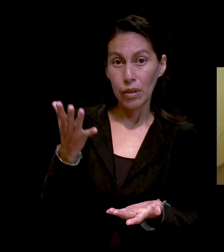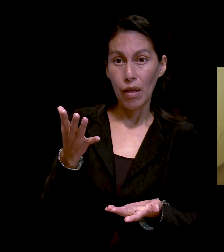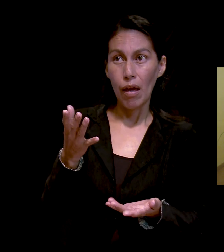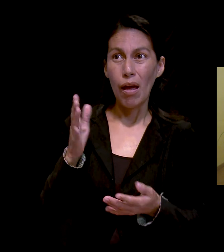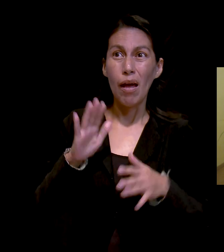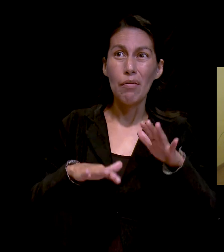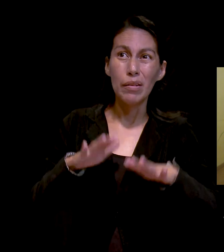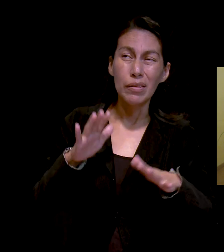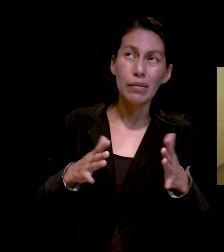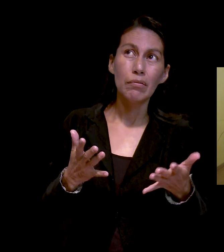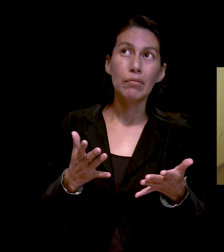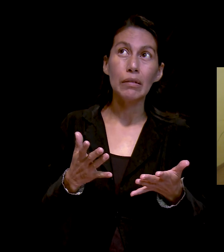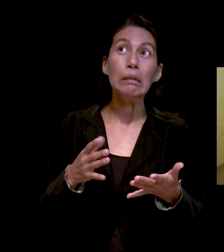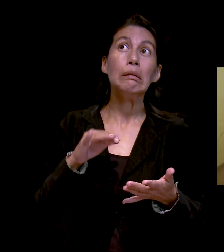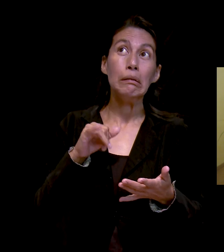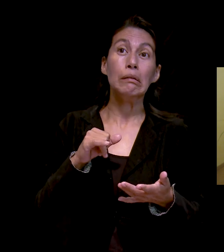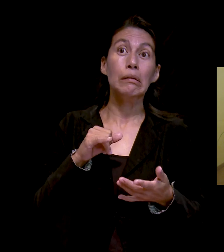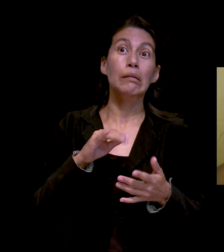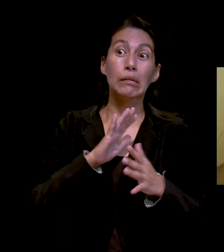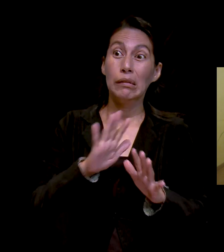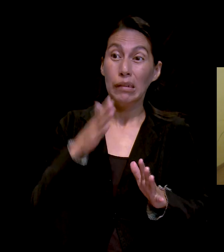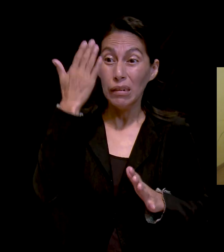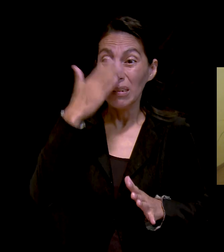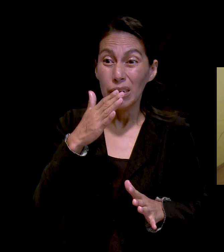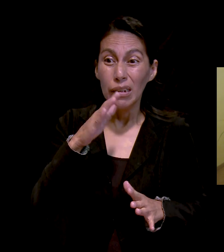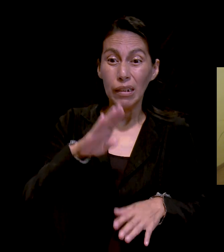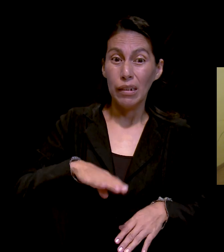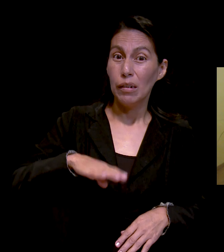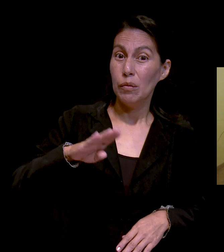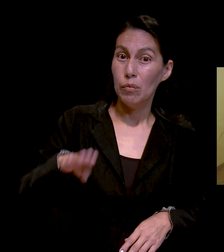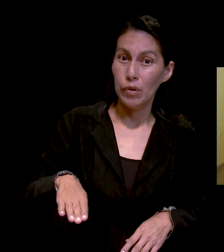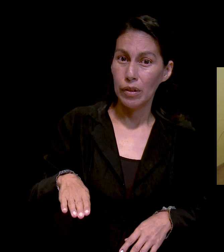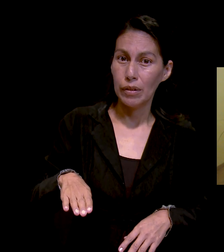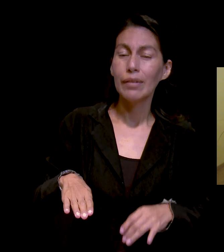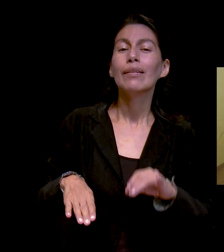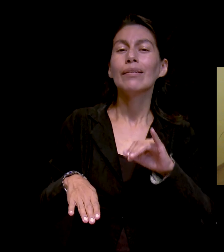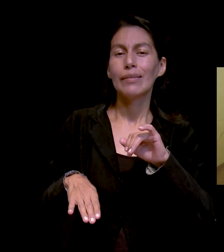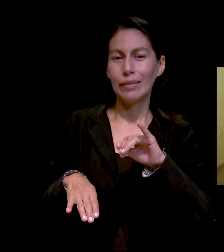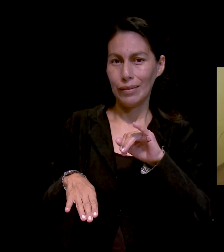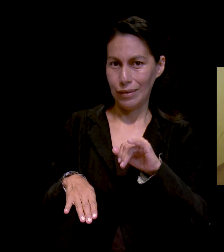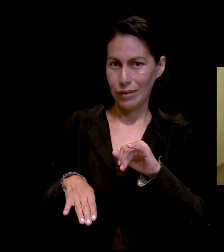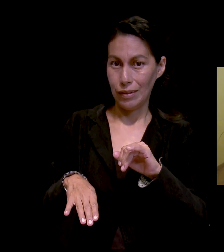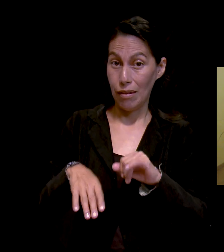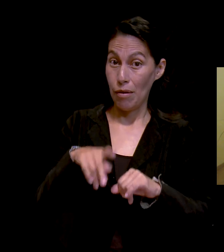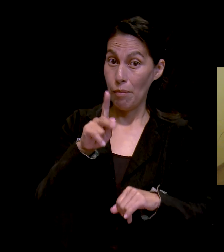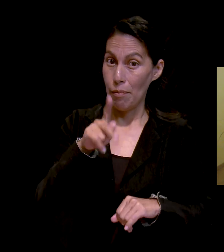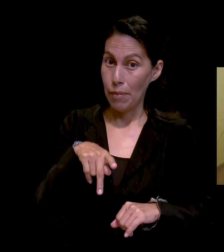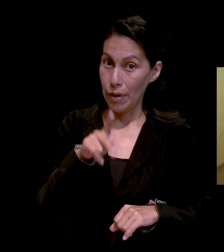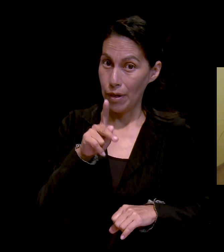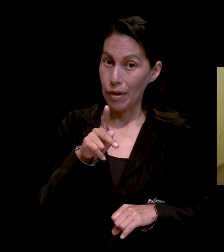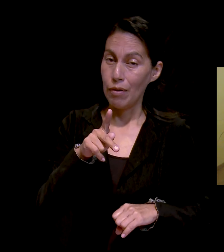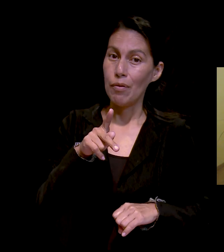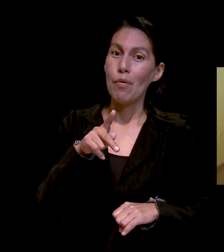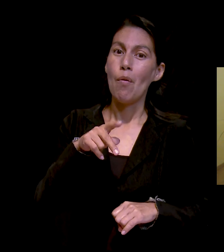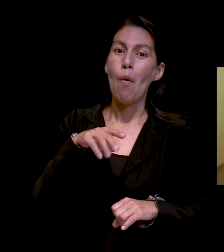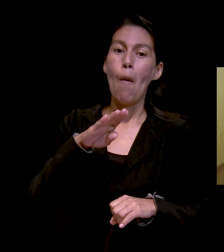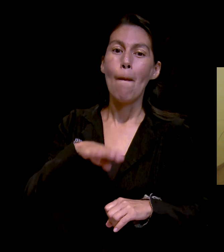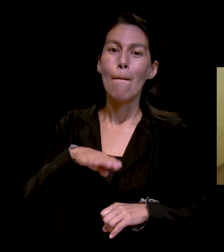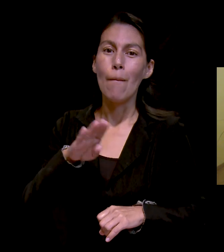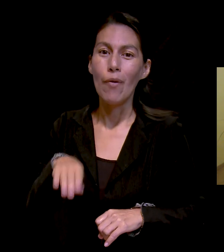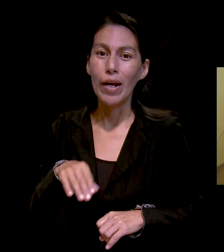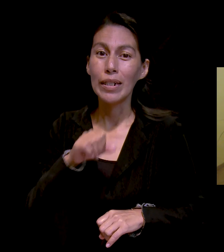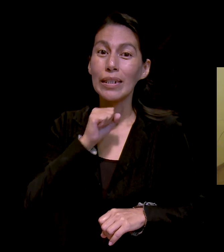Quizás puedas pensar, sí, ya sé, es la muerte. Sí, pero la muerte